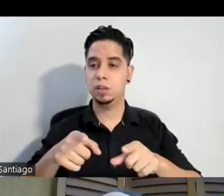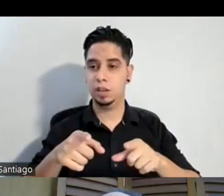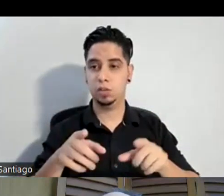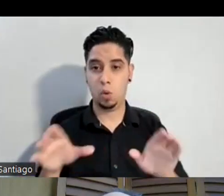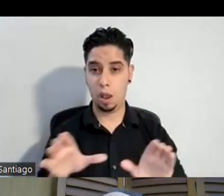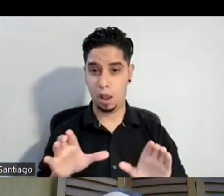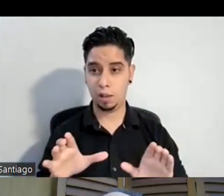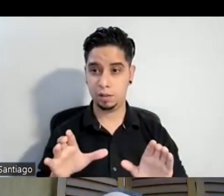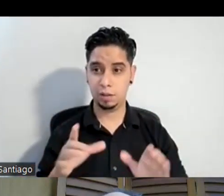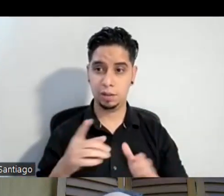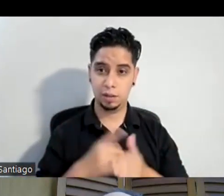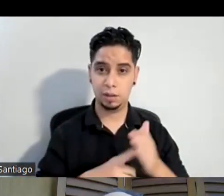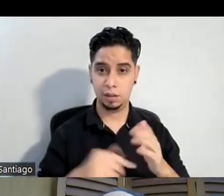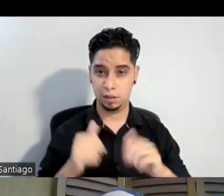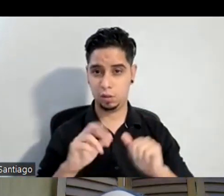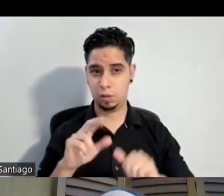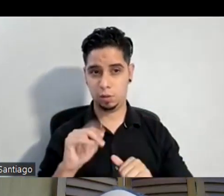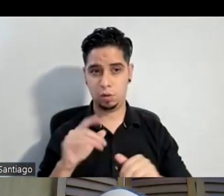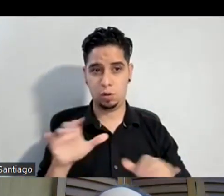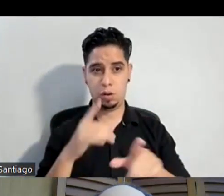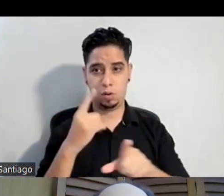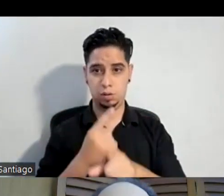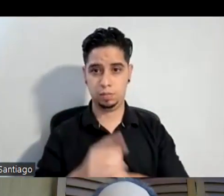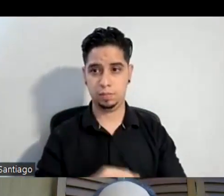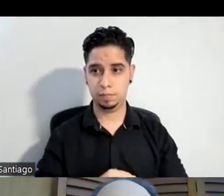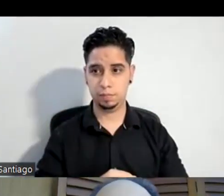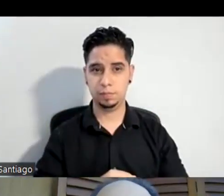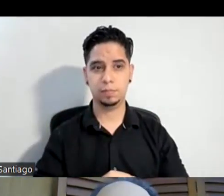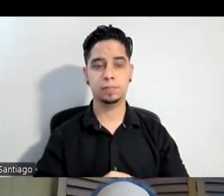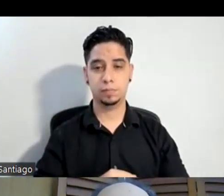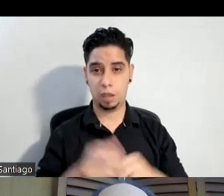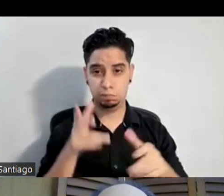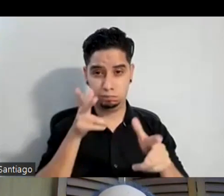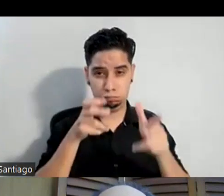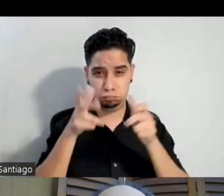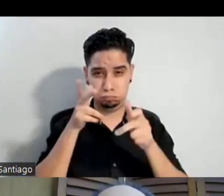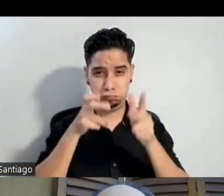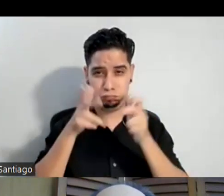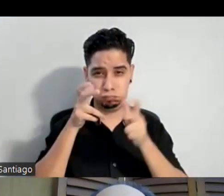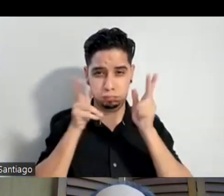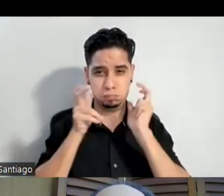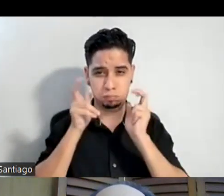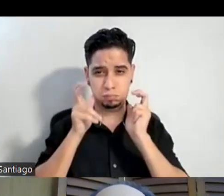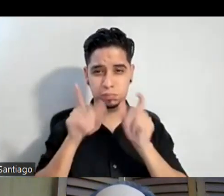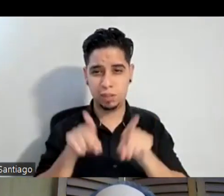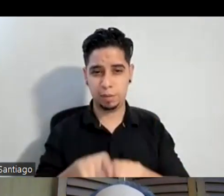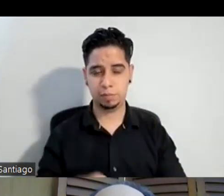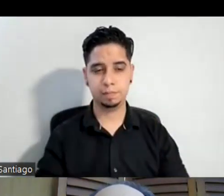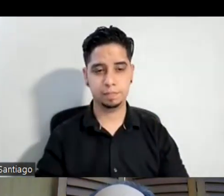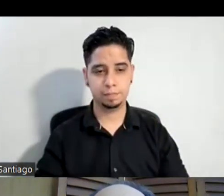también el teatro repertorio está jarrando como esponja también el proyecto de teatro repertorio es bien importante